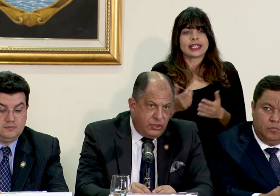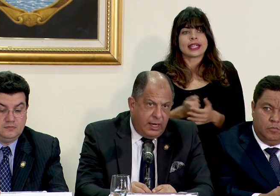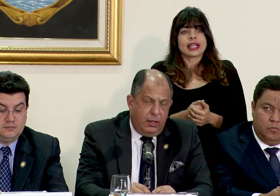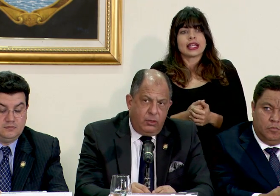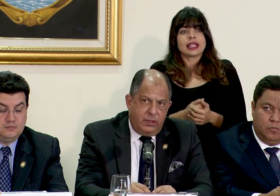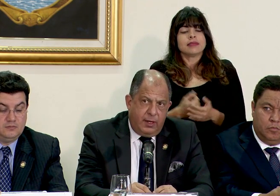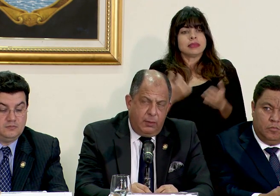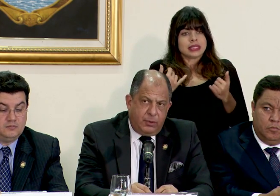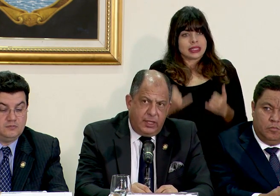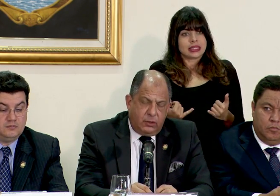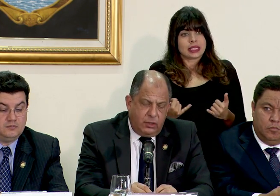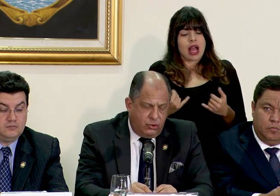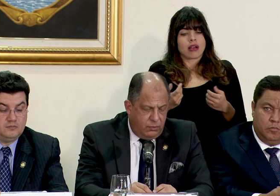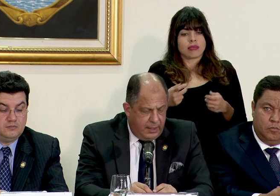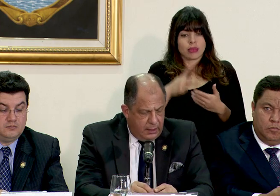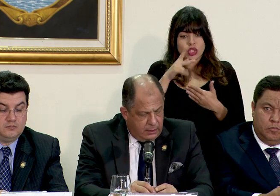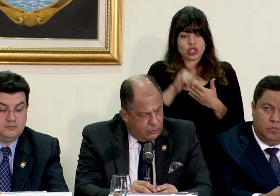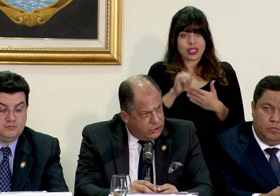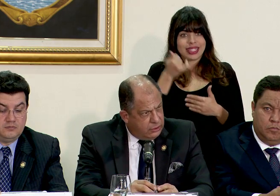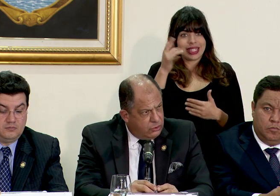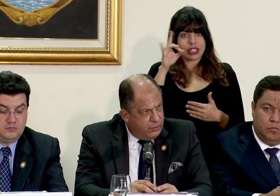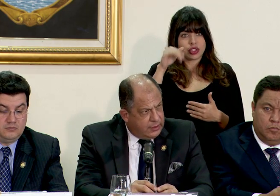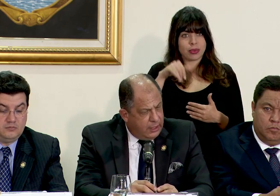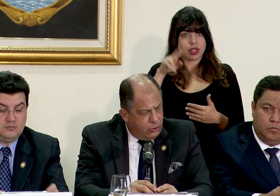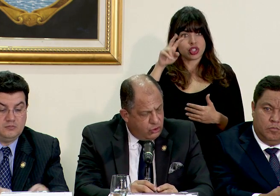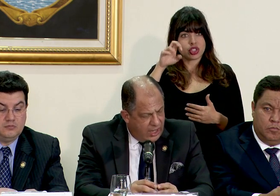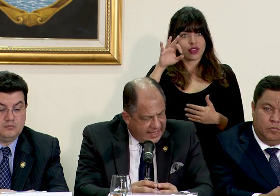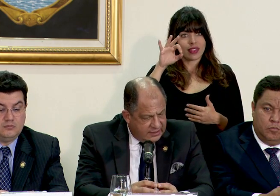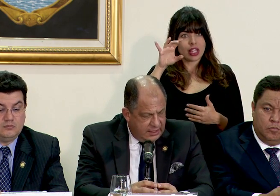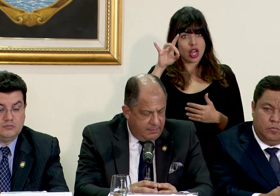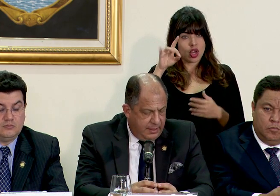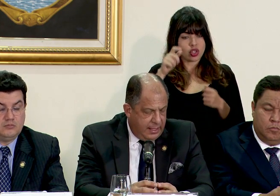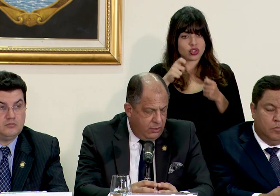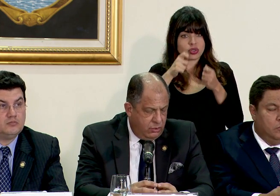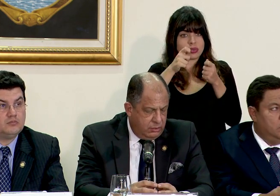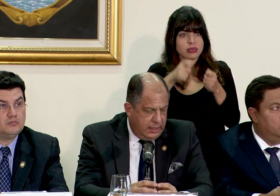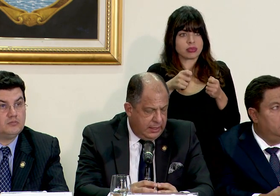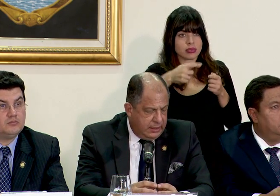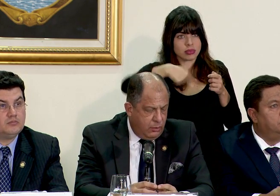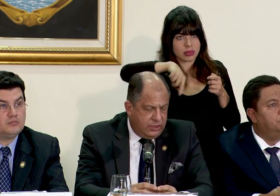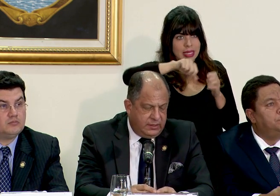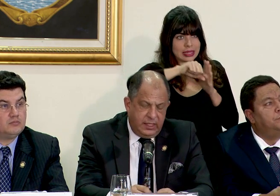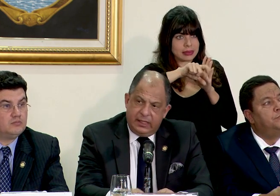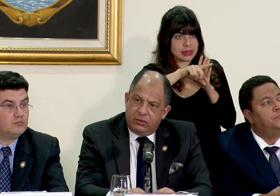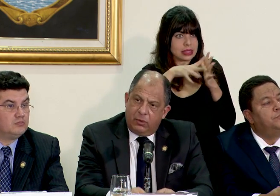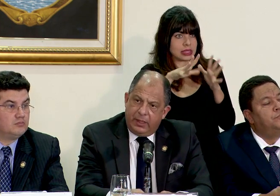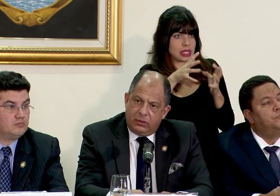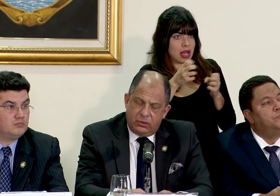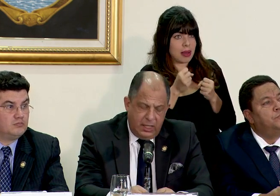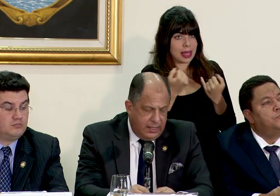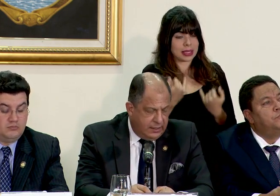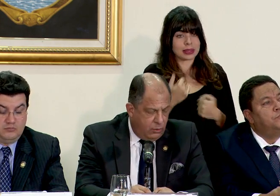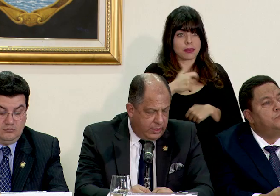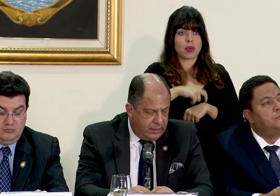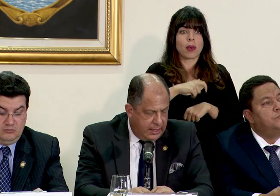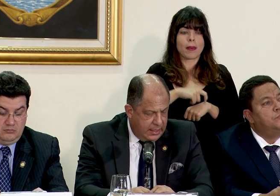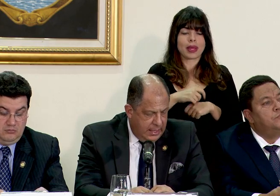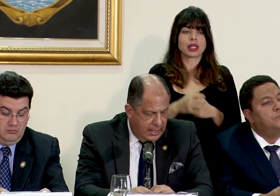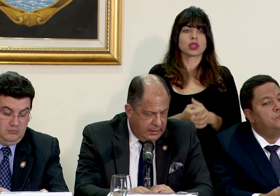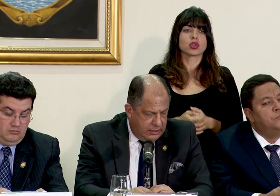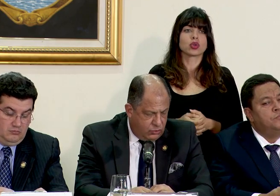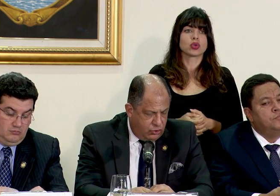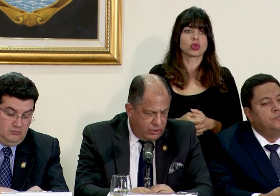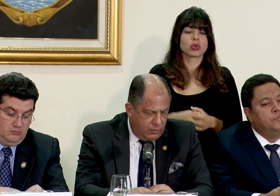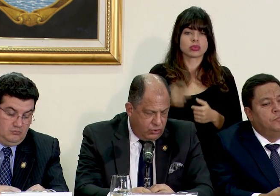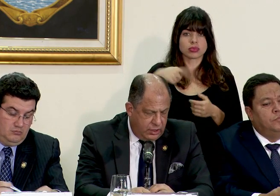hemos llevado el proyecto 18.298 hasta el plenario legislativo es decir en estos momentos se encuentra